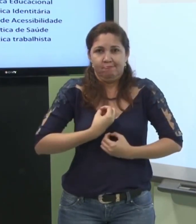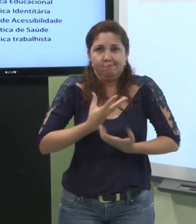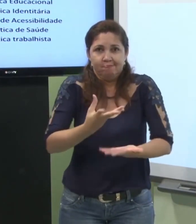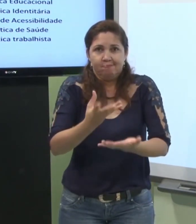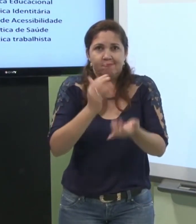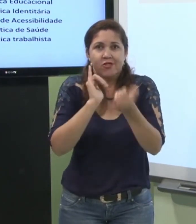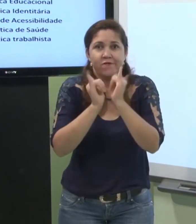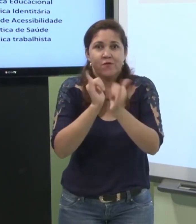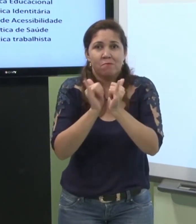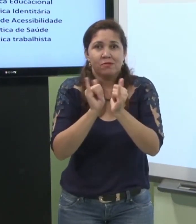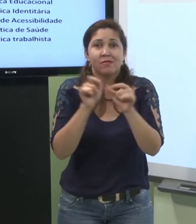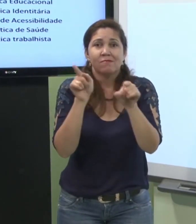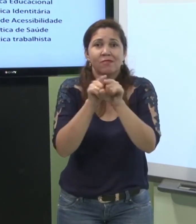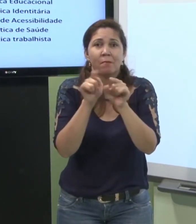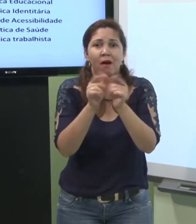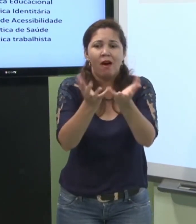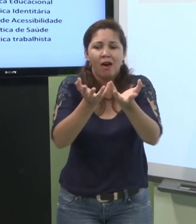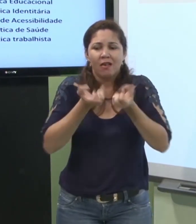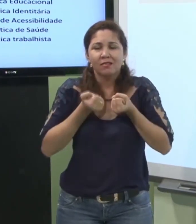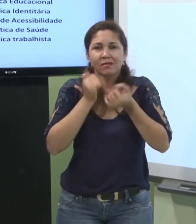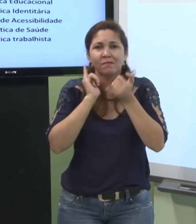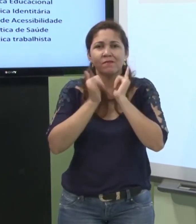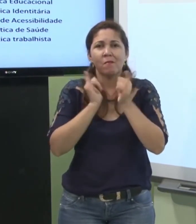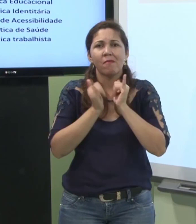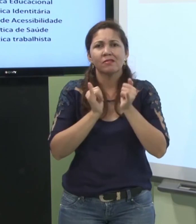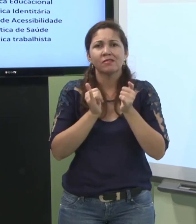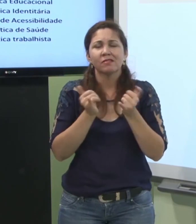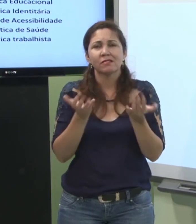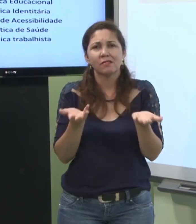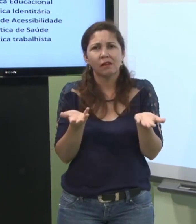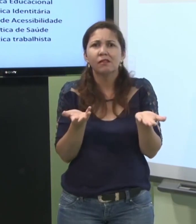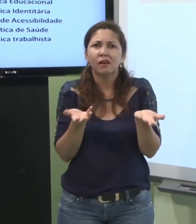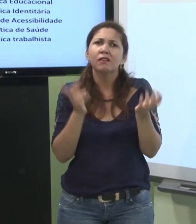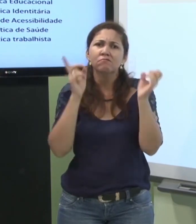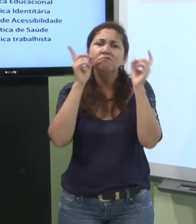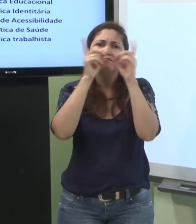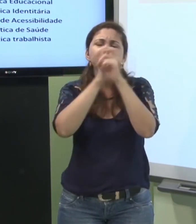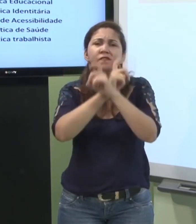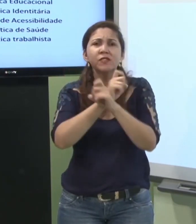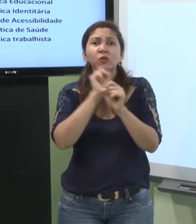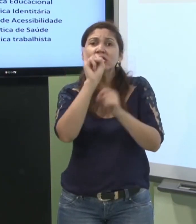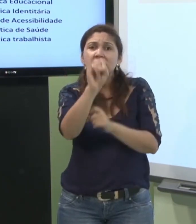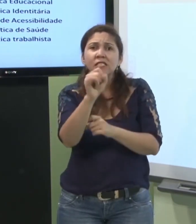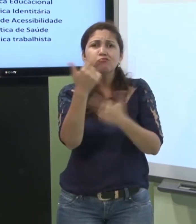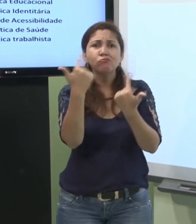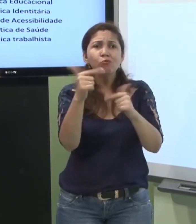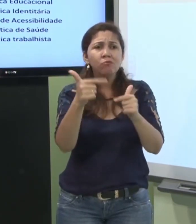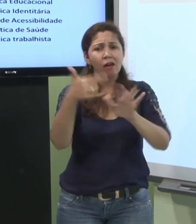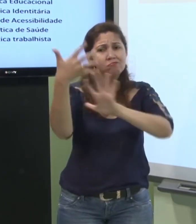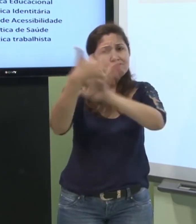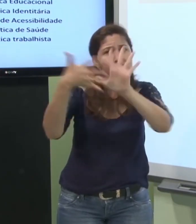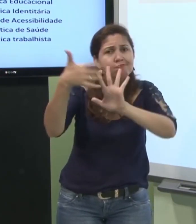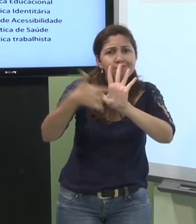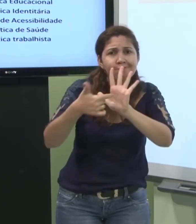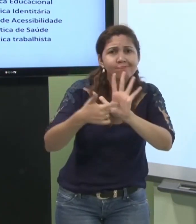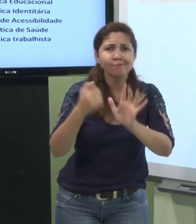expressar de passar essa informação e de receber essa informação se não tem